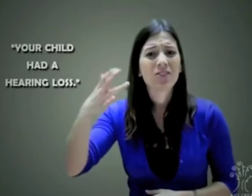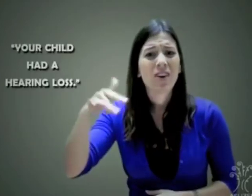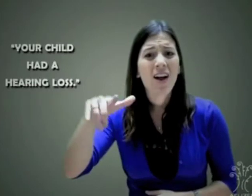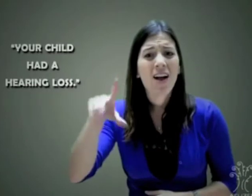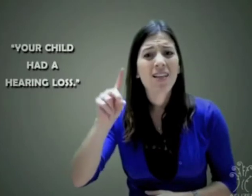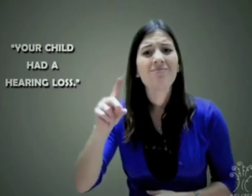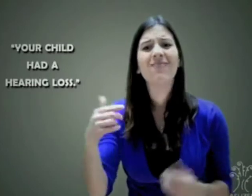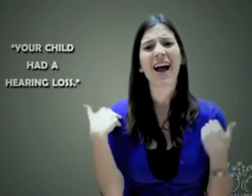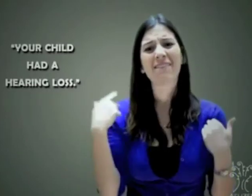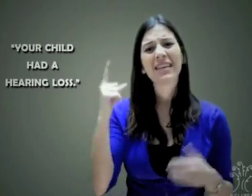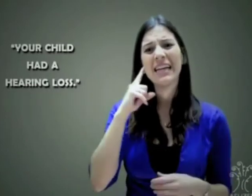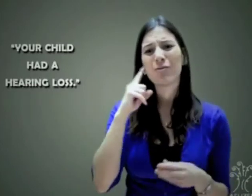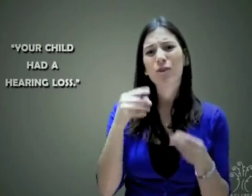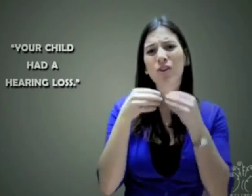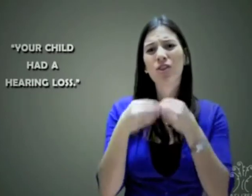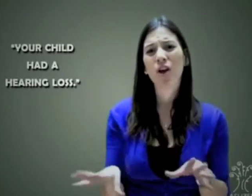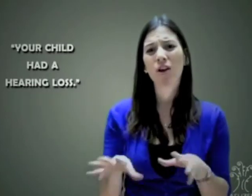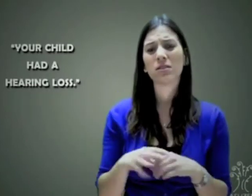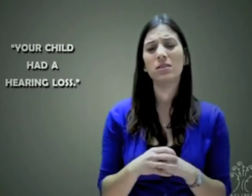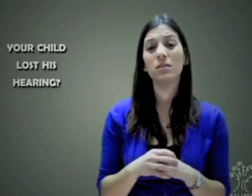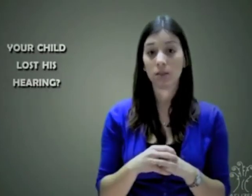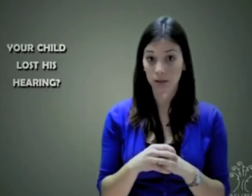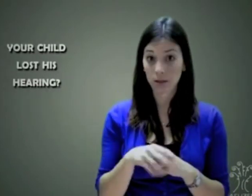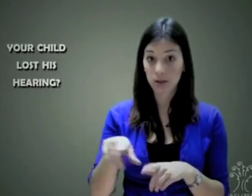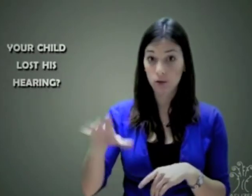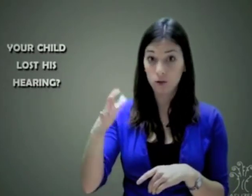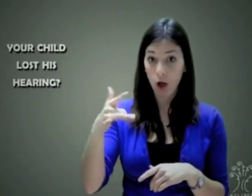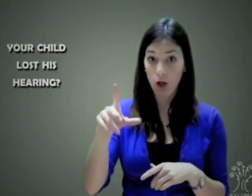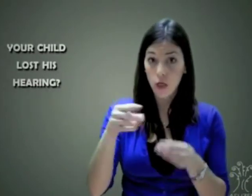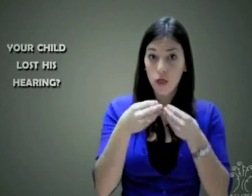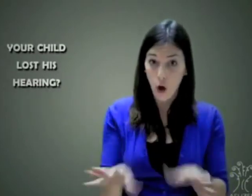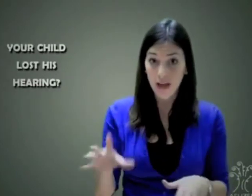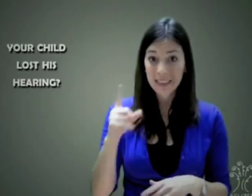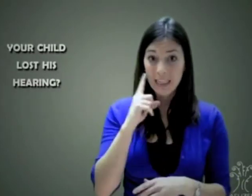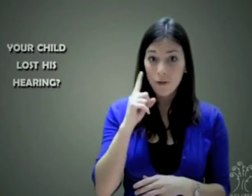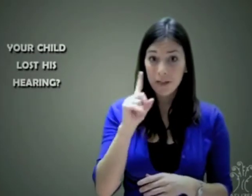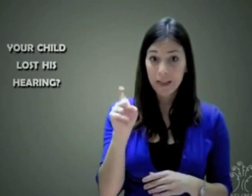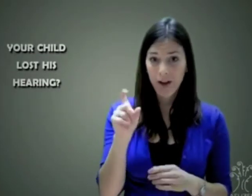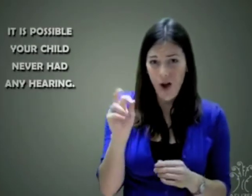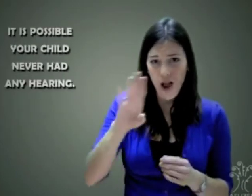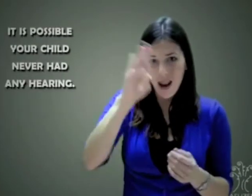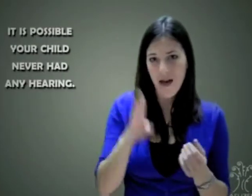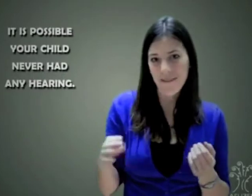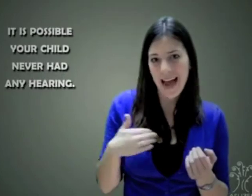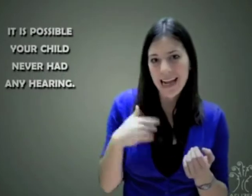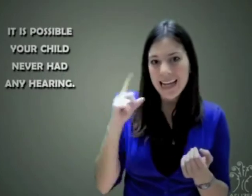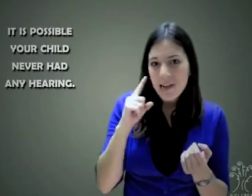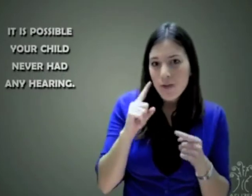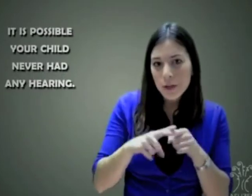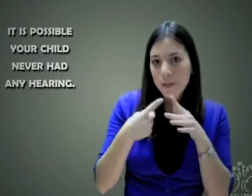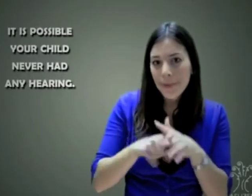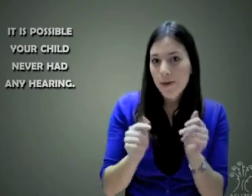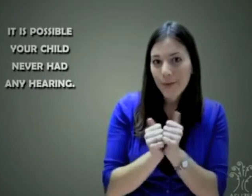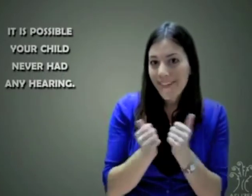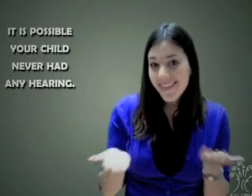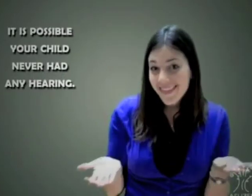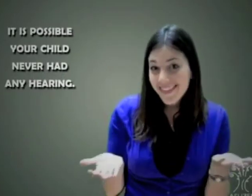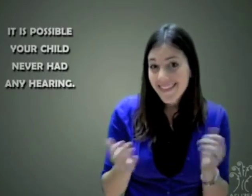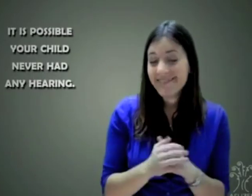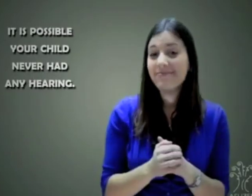dice, su hijo tiene una pérdida de audición. ¿Su hijo actualmente perdió su capacidad de oír o nunca la